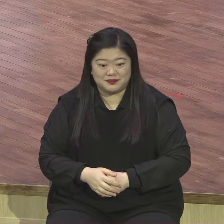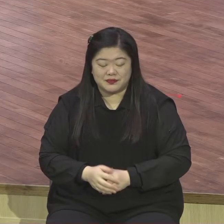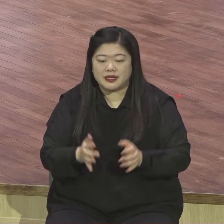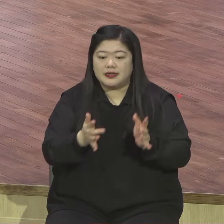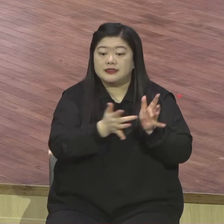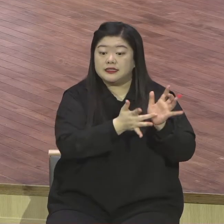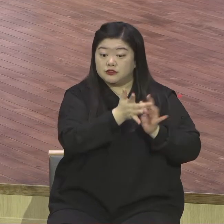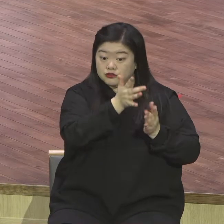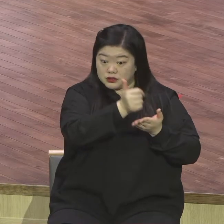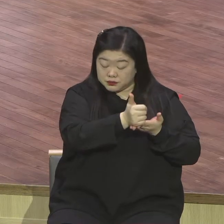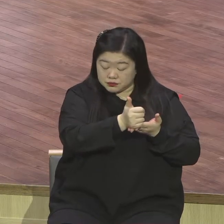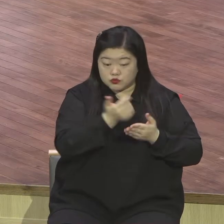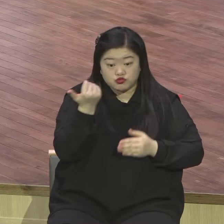예수님이 계세요.